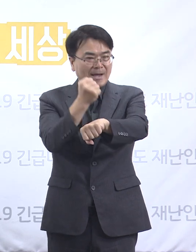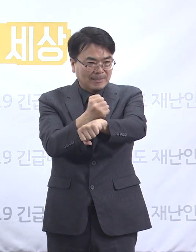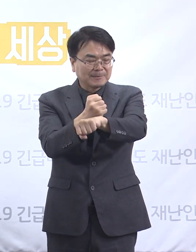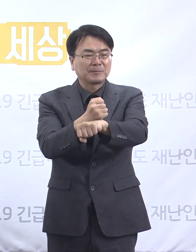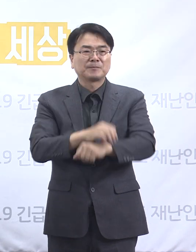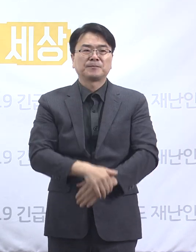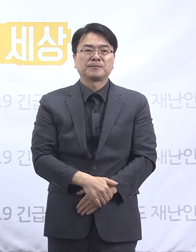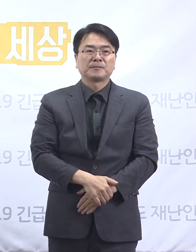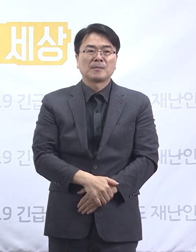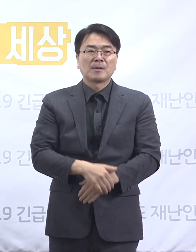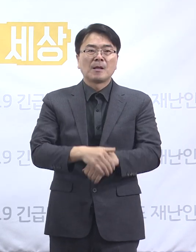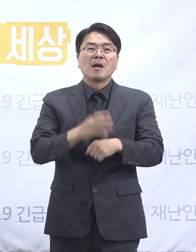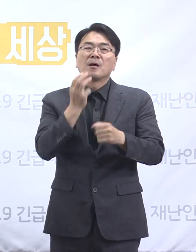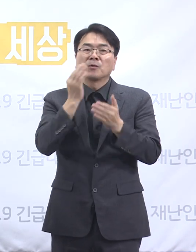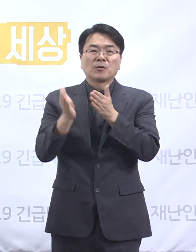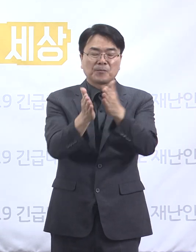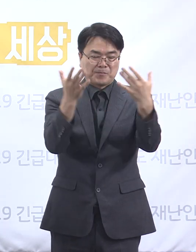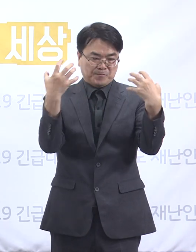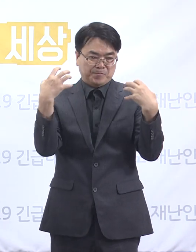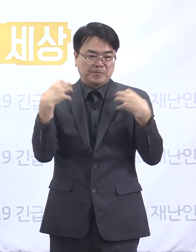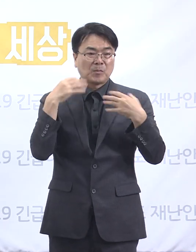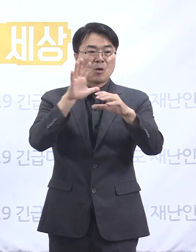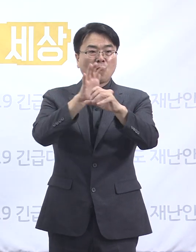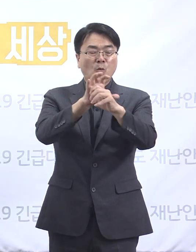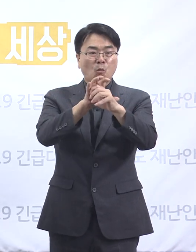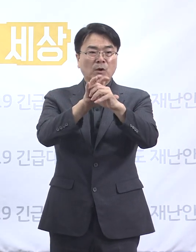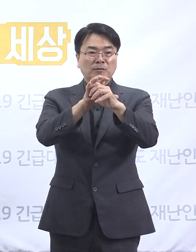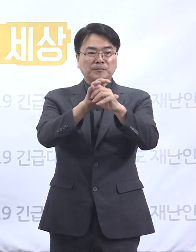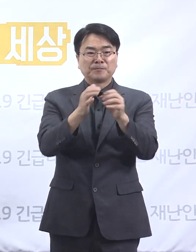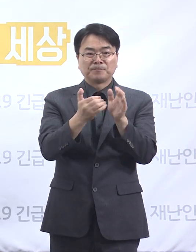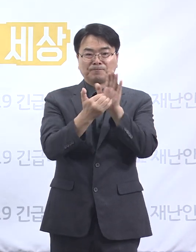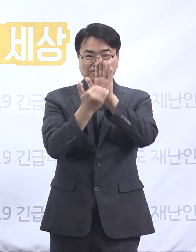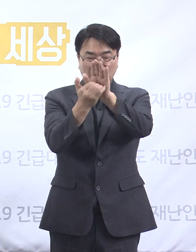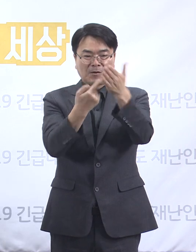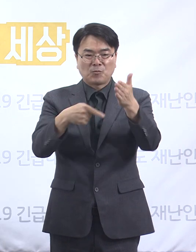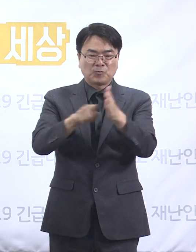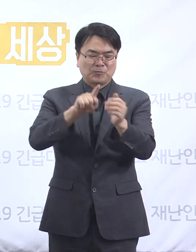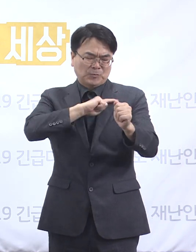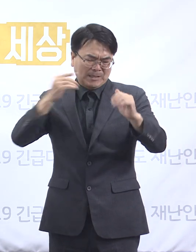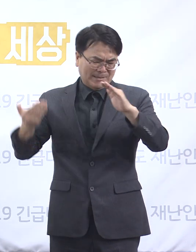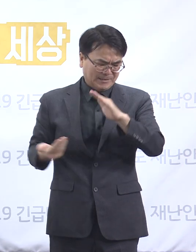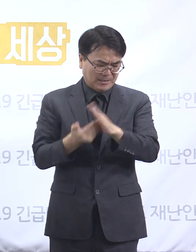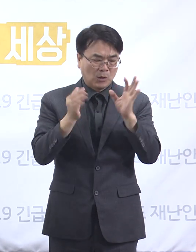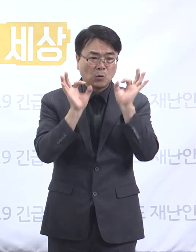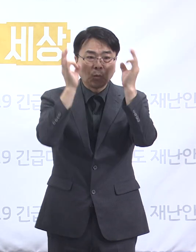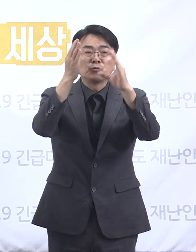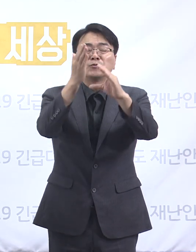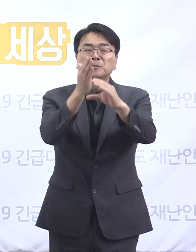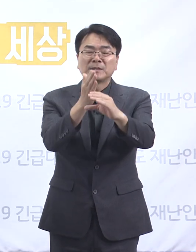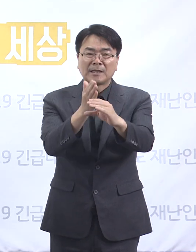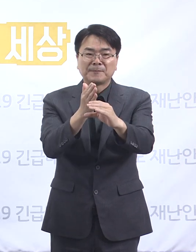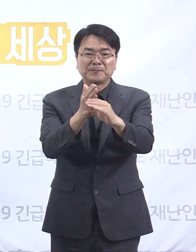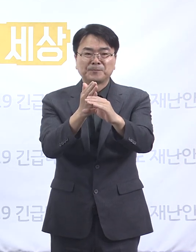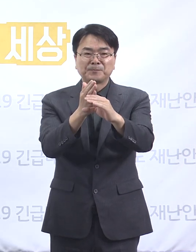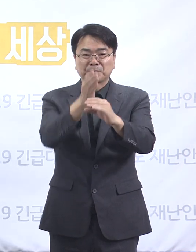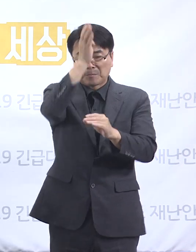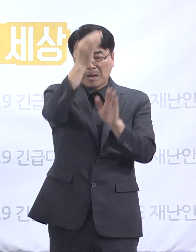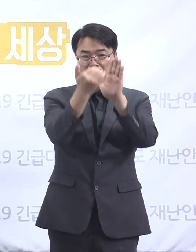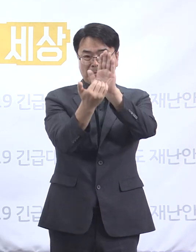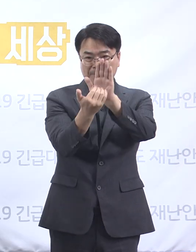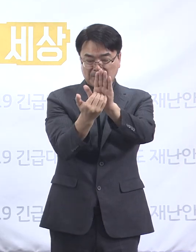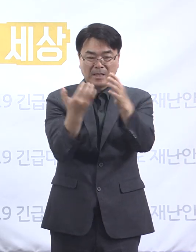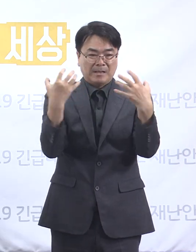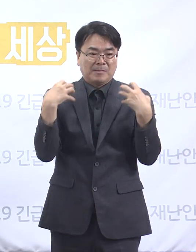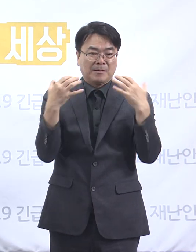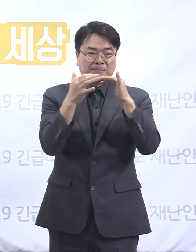경기도는 코로나19 대규모 확산을 차단하기 위해 최선의 노력을 다하고 있습니다. 방역당국이 사회적